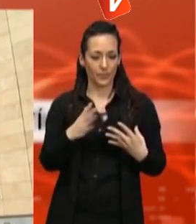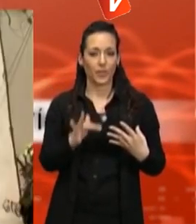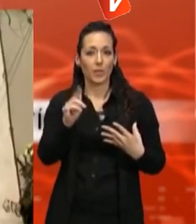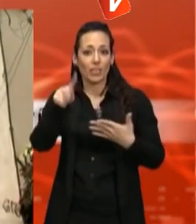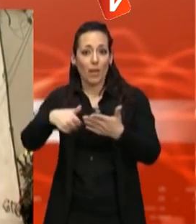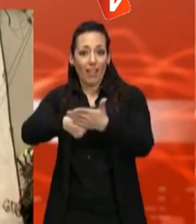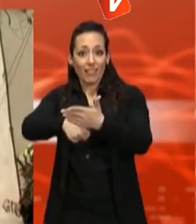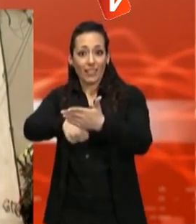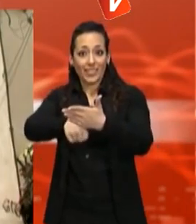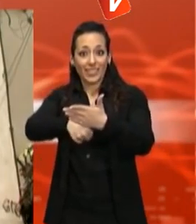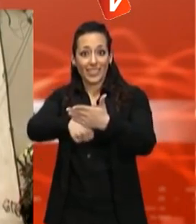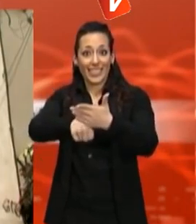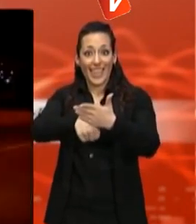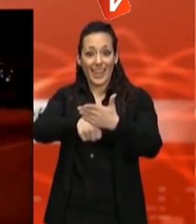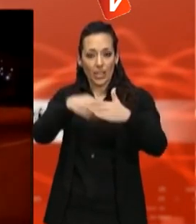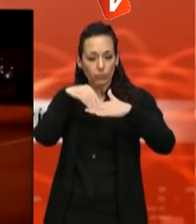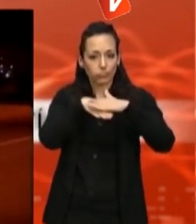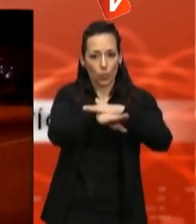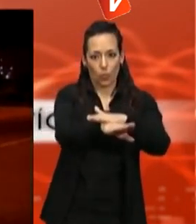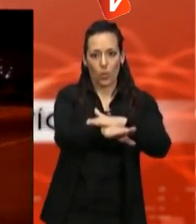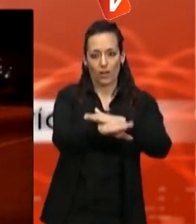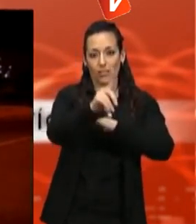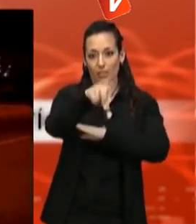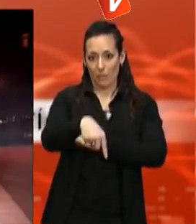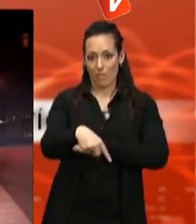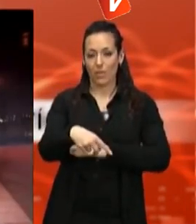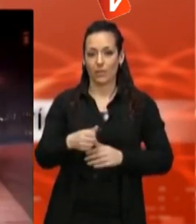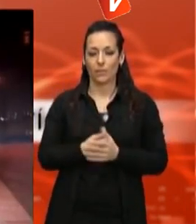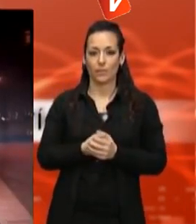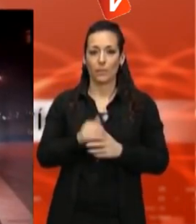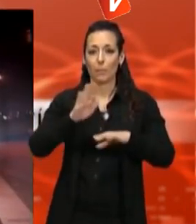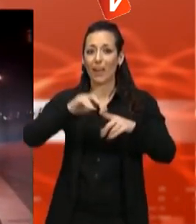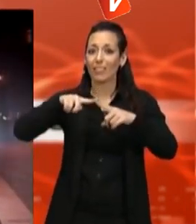difícil la seva circulació en el mercat d'objectes robats i facilita la recuperació.